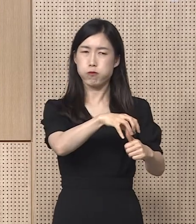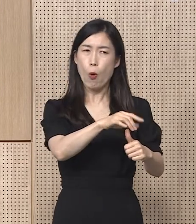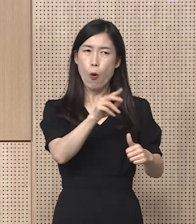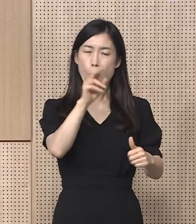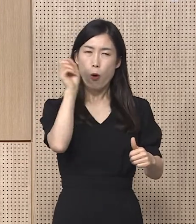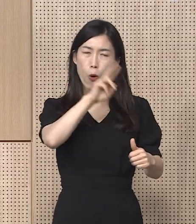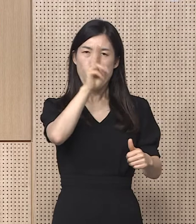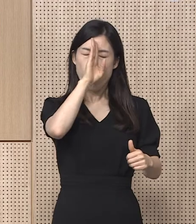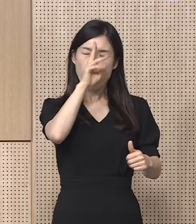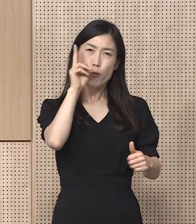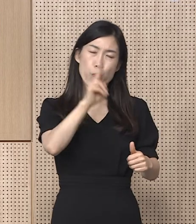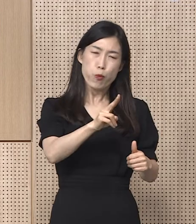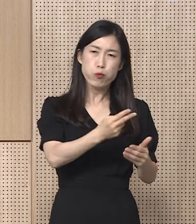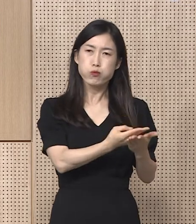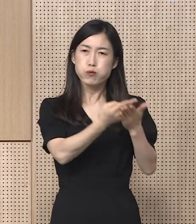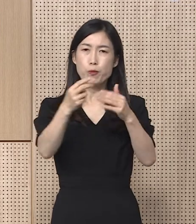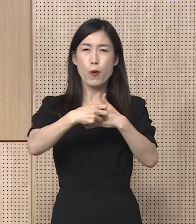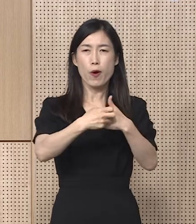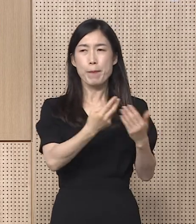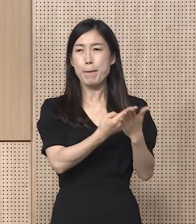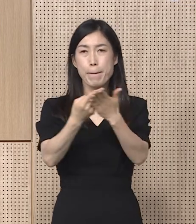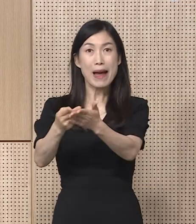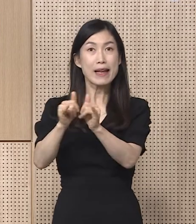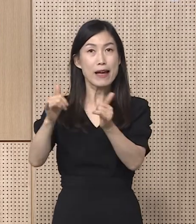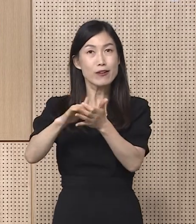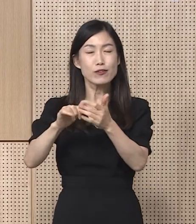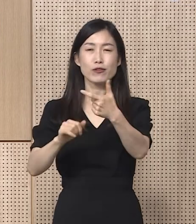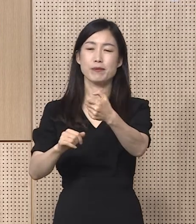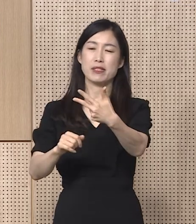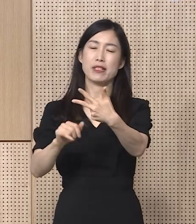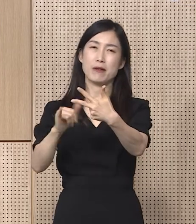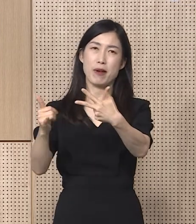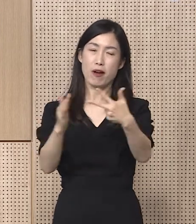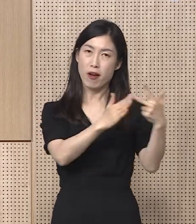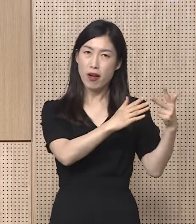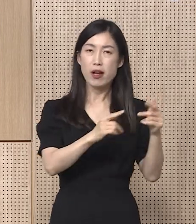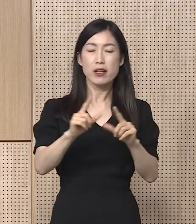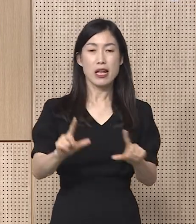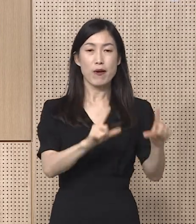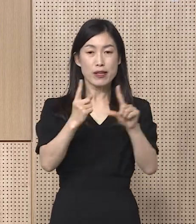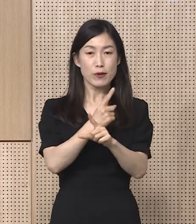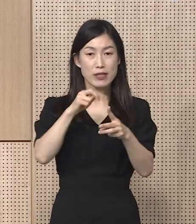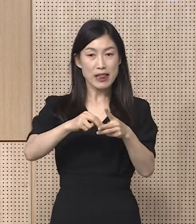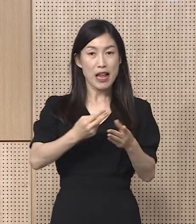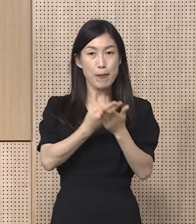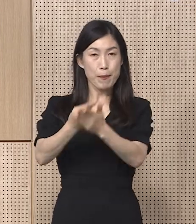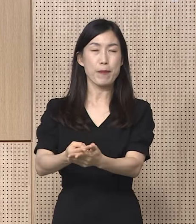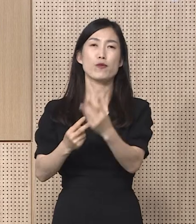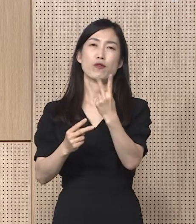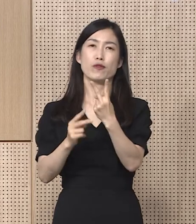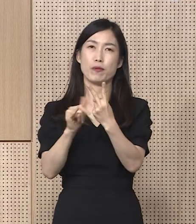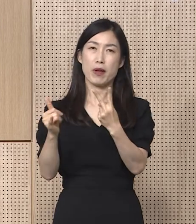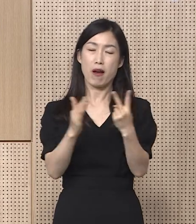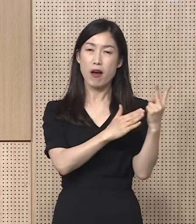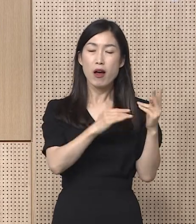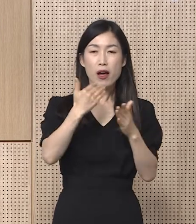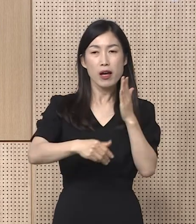이송된 인원은 67명이고 생활치료센터로 이송된 인원은 2명이며 3만 7